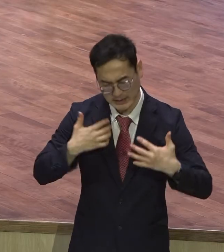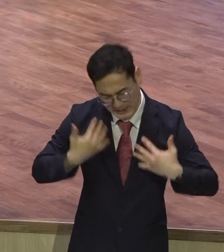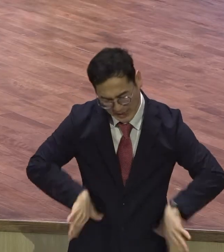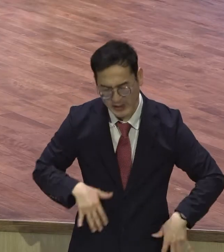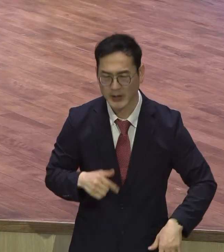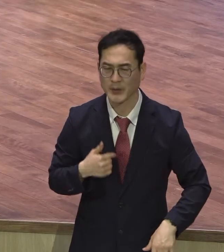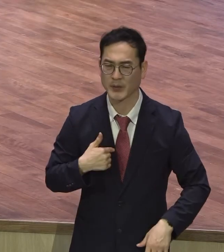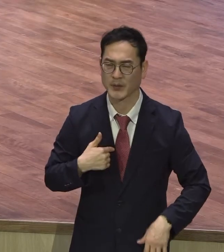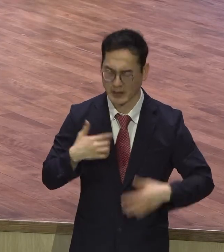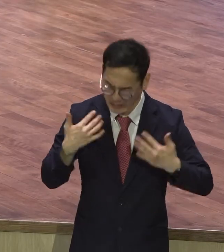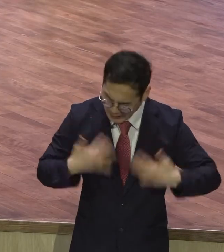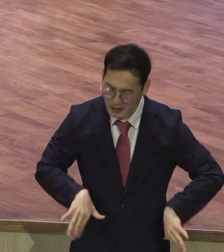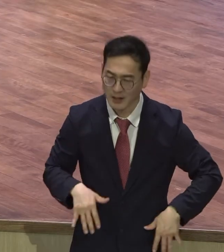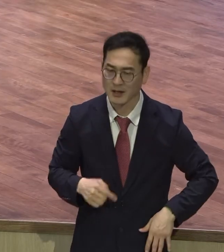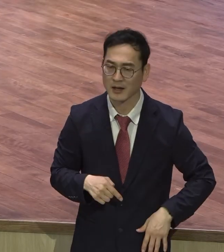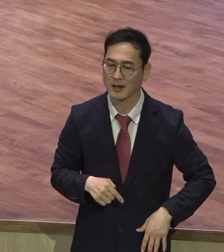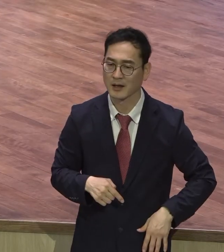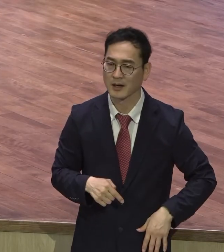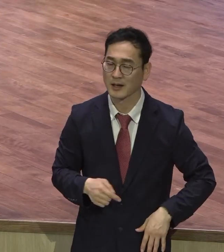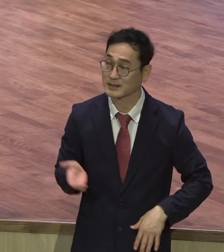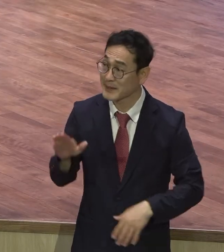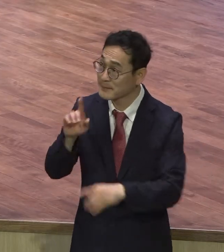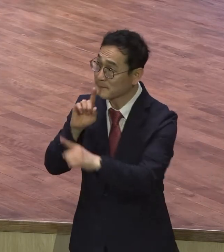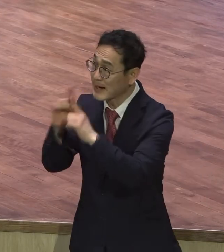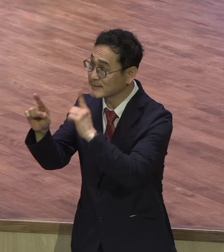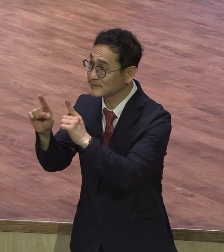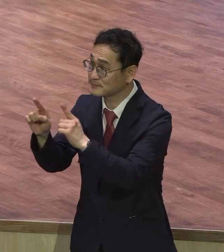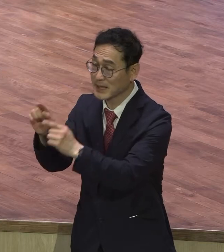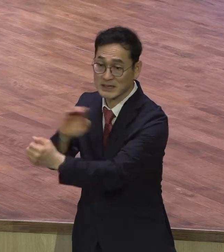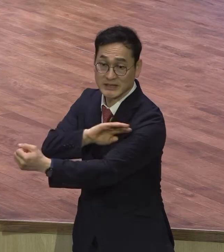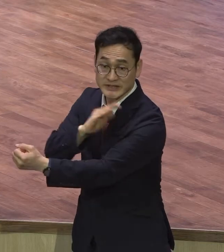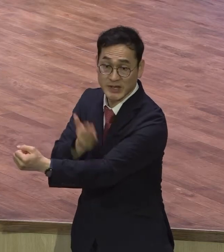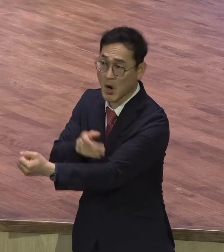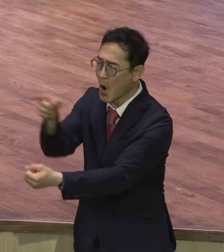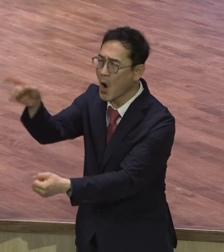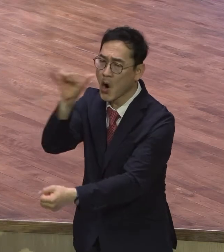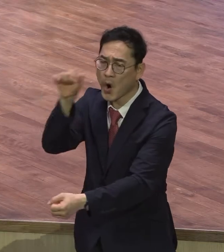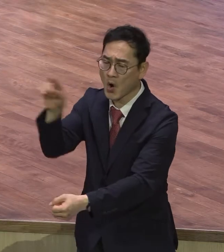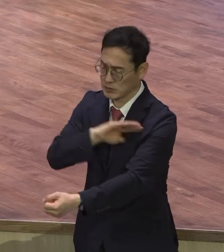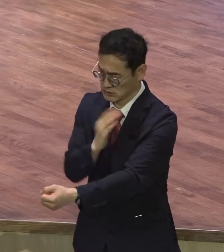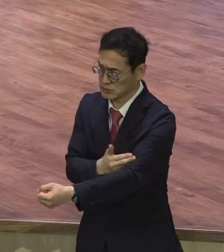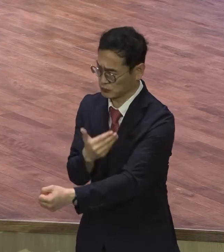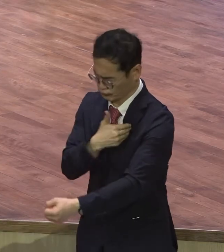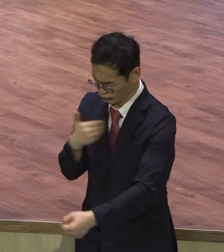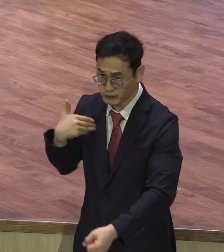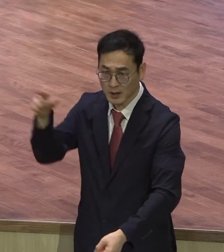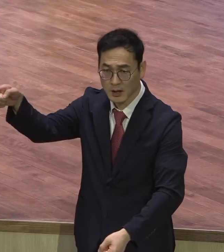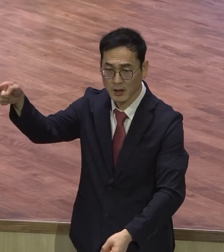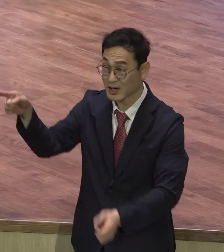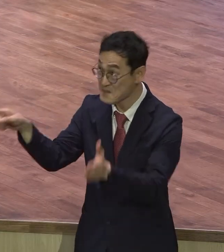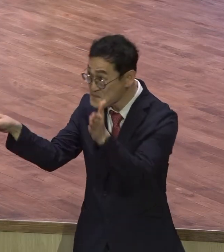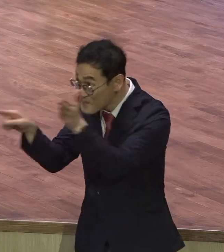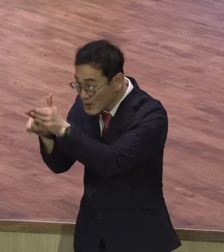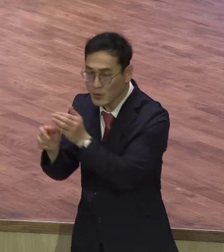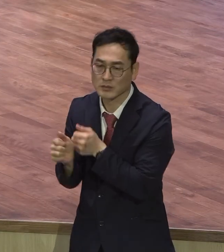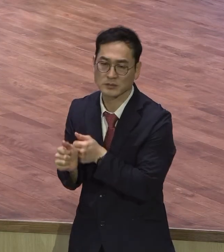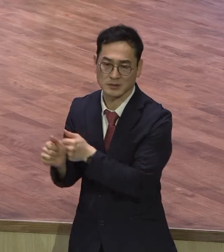말씀이 주는 능력 이걸 이 영향이 크다 말씀의 능력 말씀 따라가는